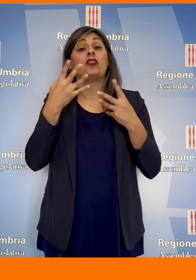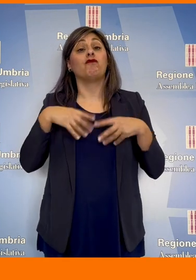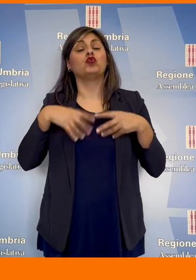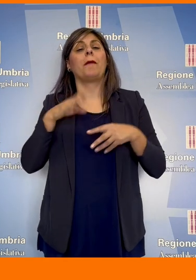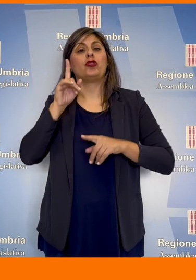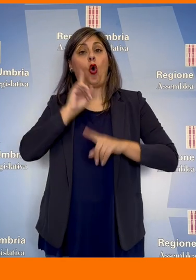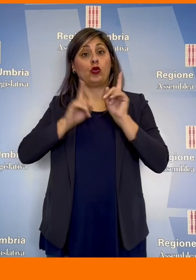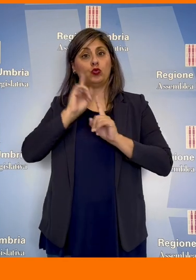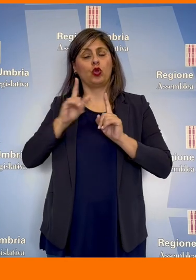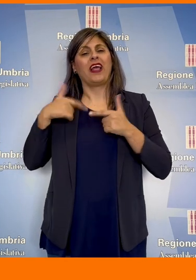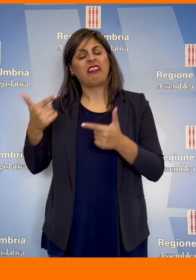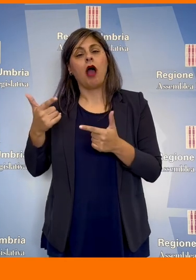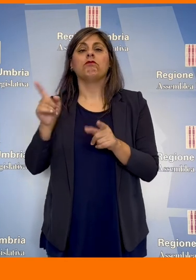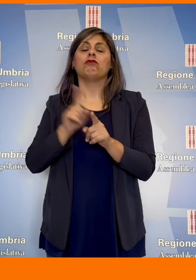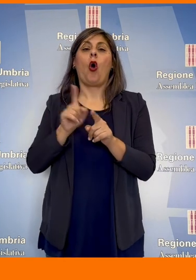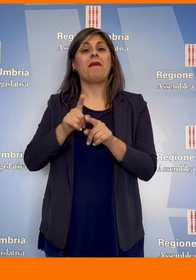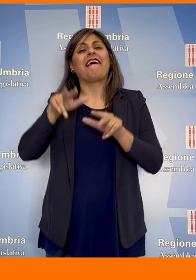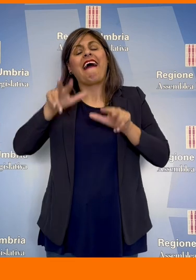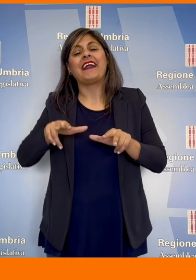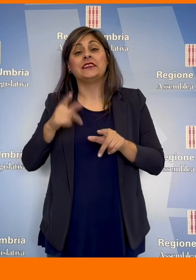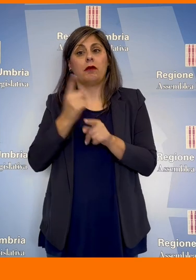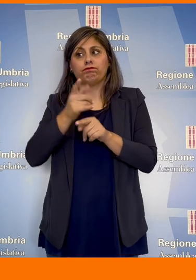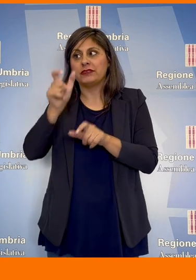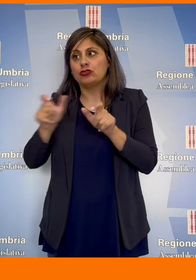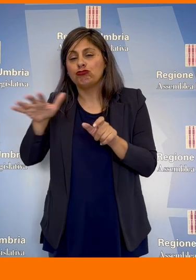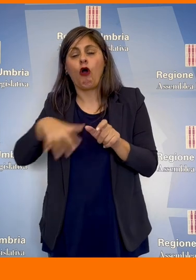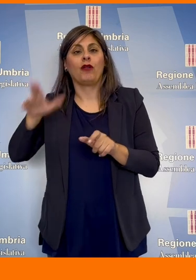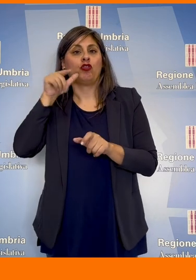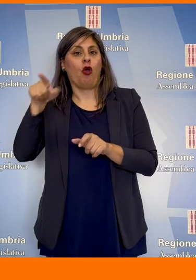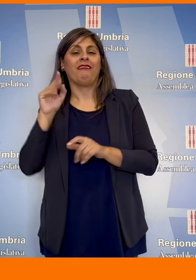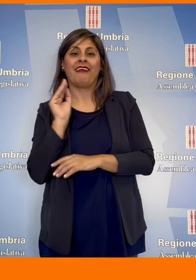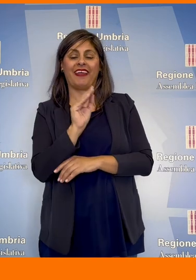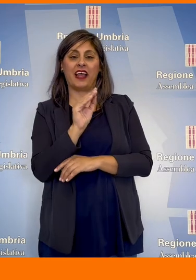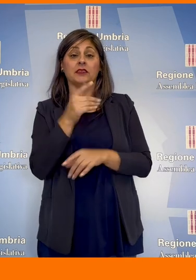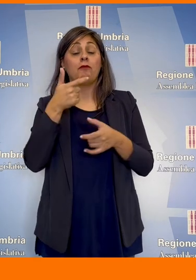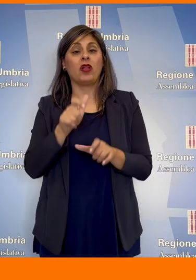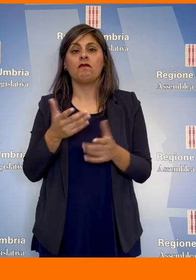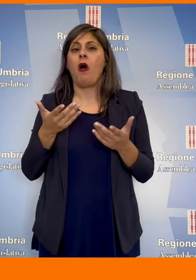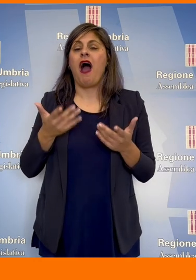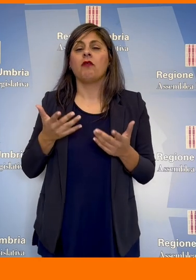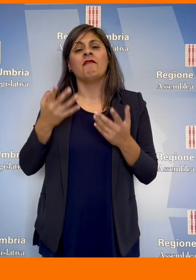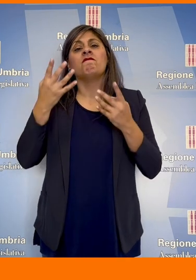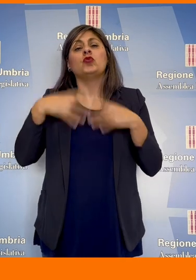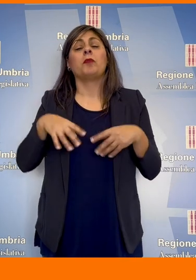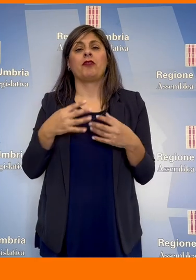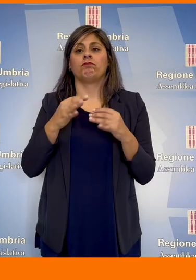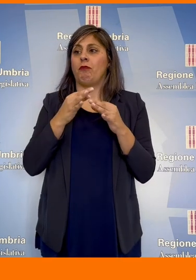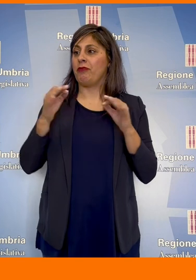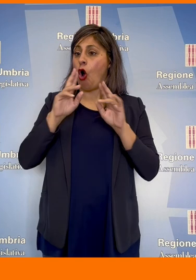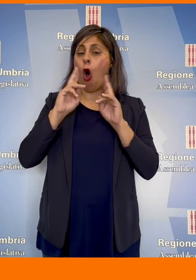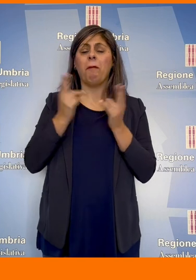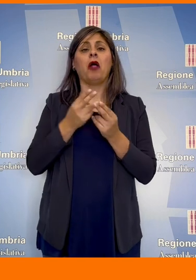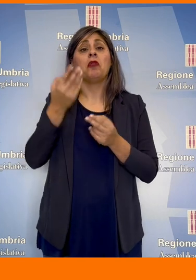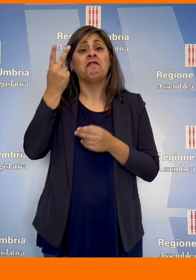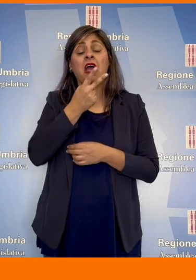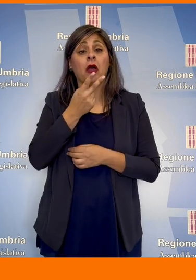consultori, garantendo così le risposte ai bisogni e alle richieste delle donne. Visto il funzionamento a pieno regime, hanno sottolineato di